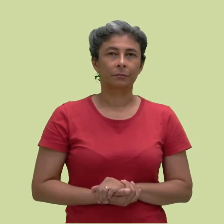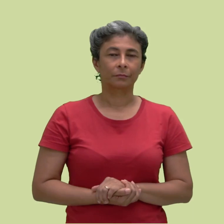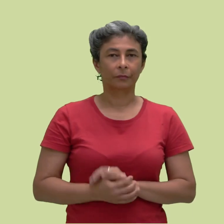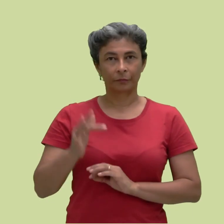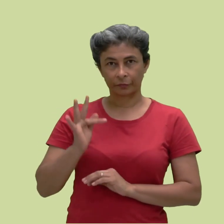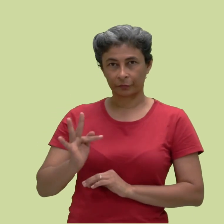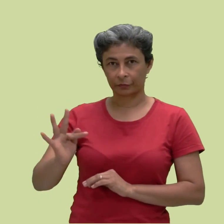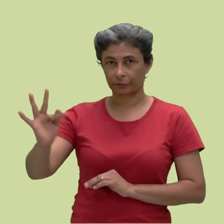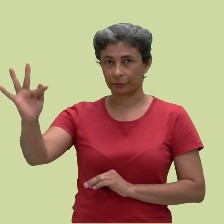Futuro